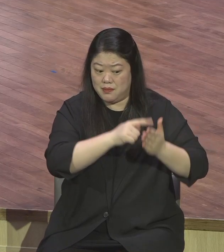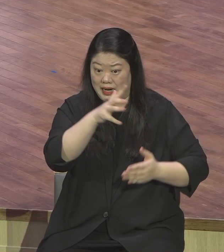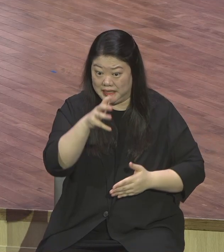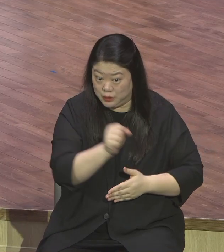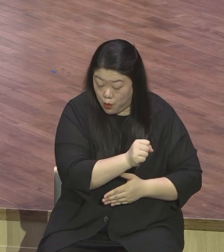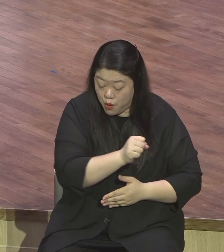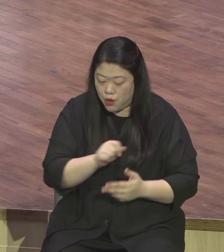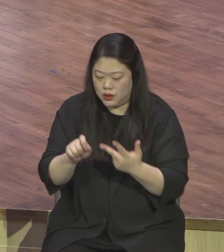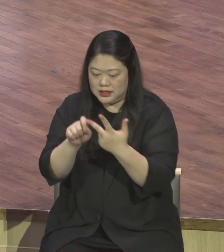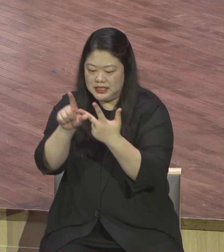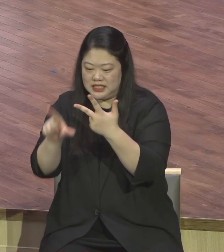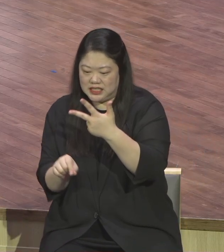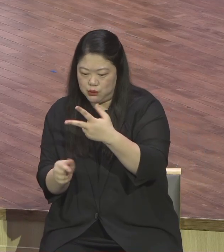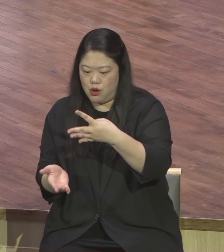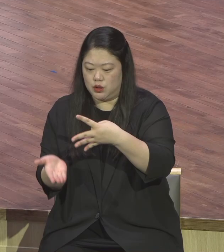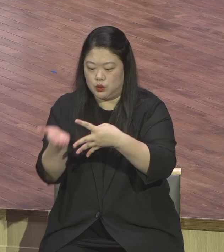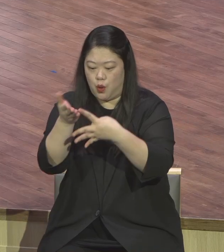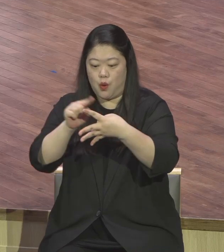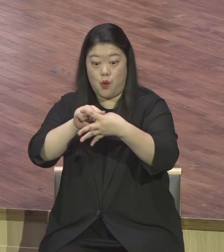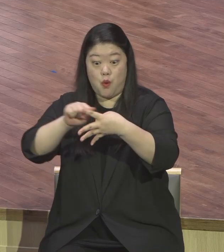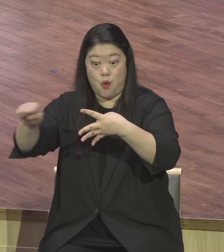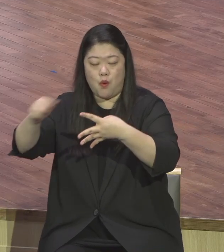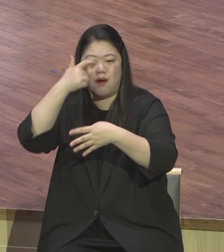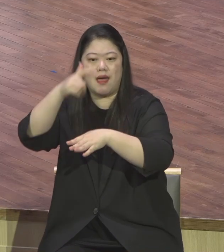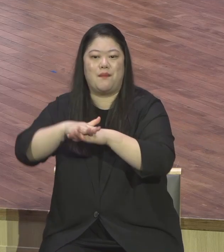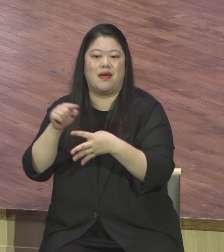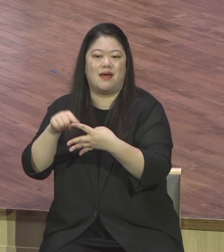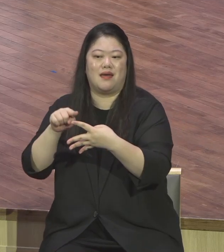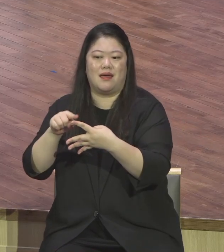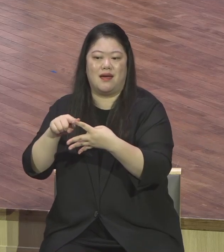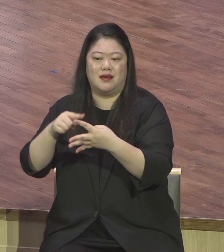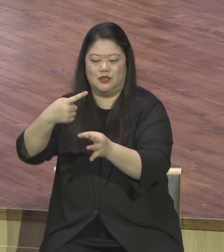지켜주실 것을 믿고 드리는 것이 맥주감사 주일입니다.